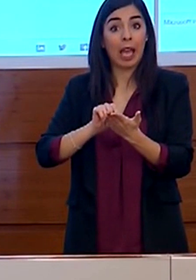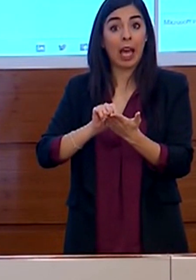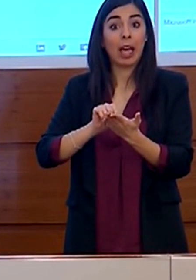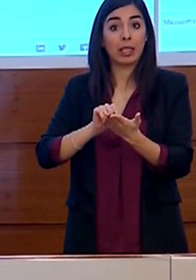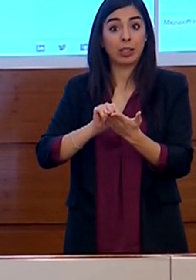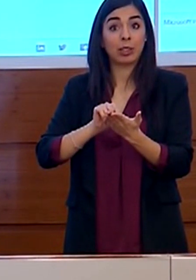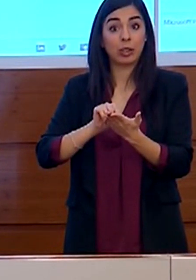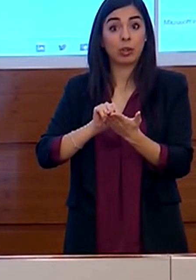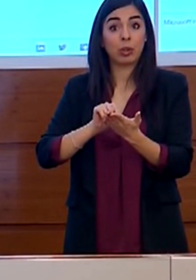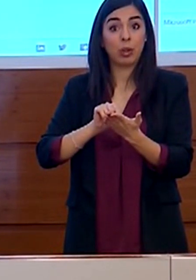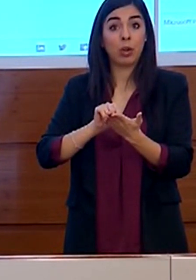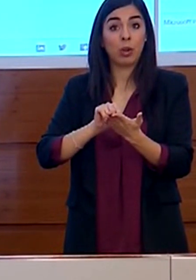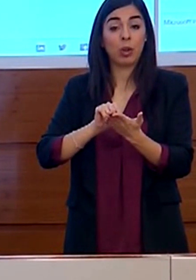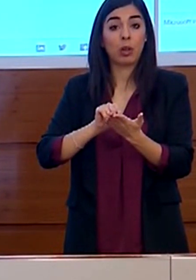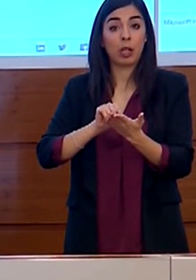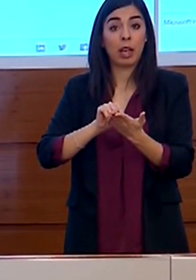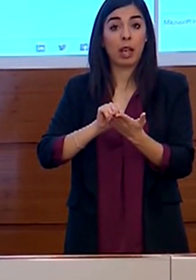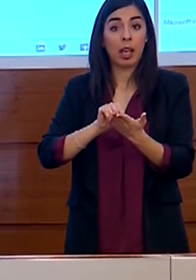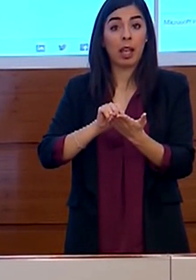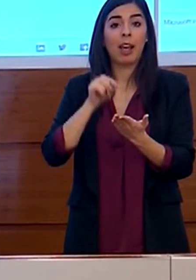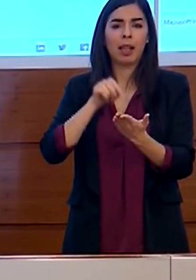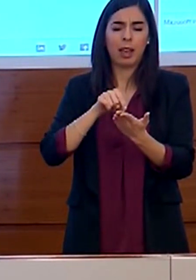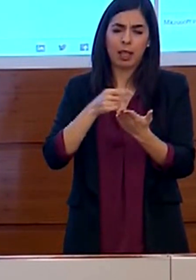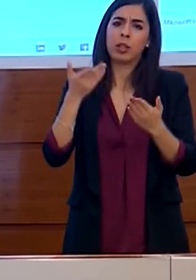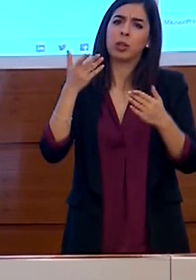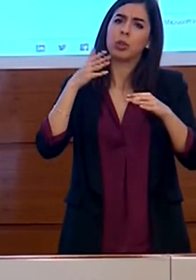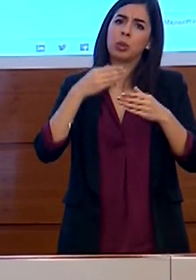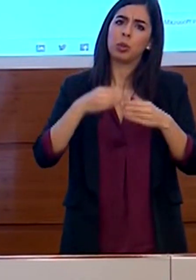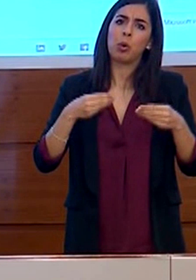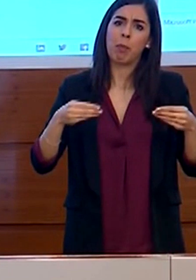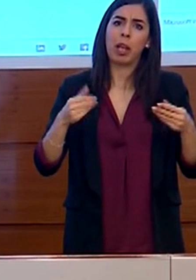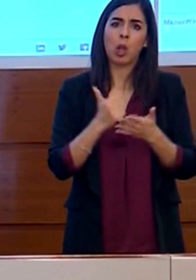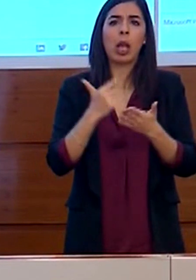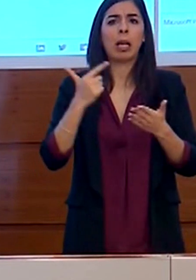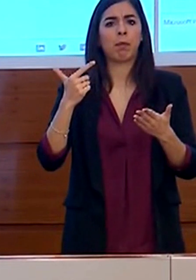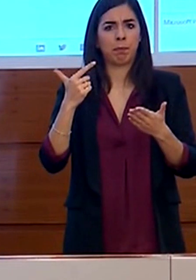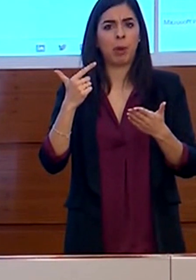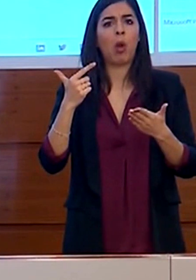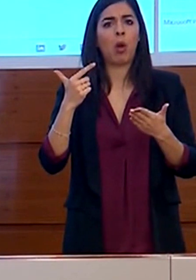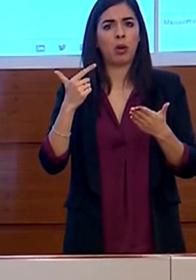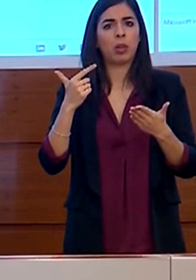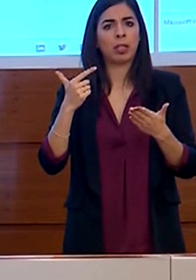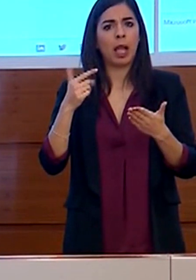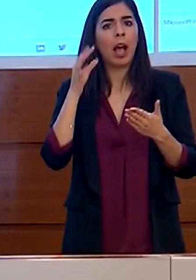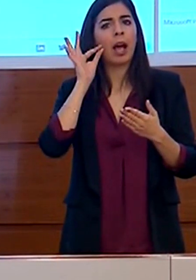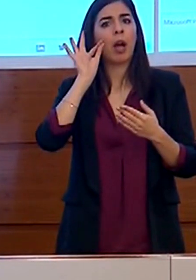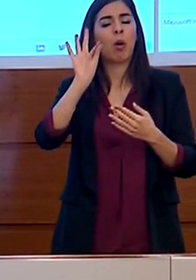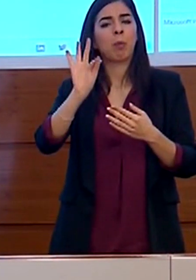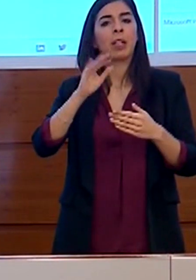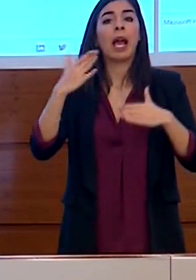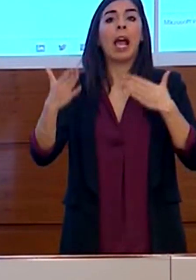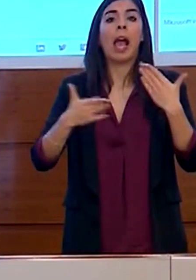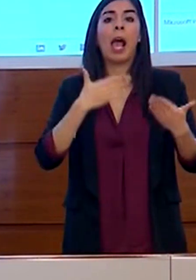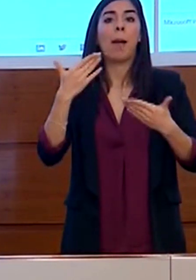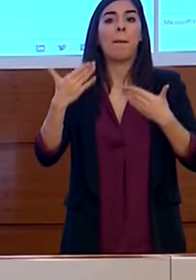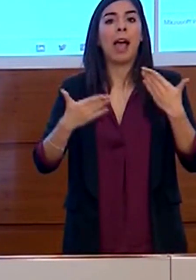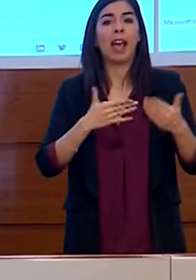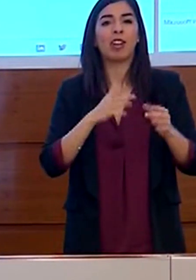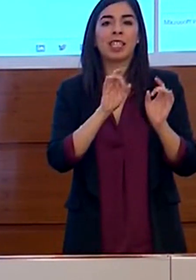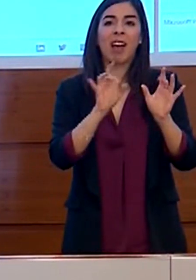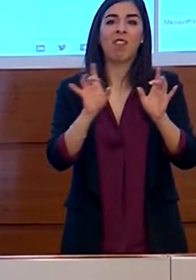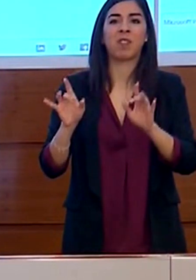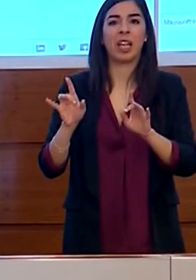uno strumento importante per continuare a contrastare fino a debellarlo